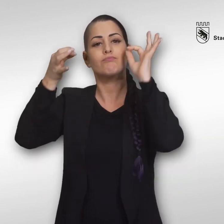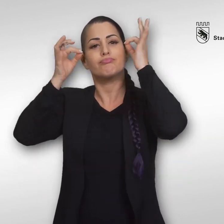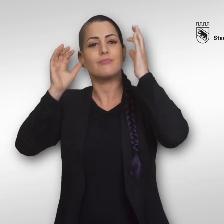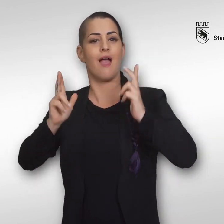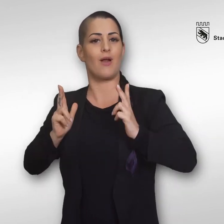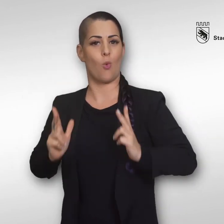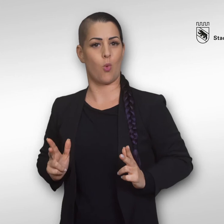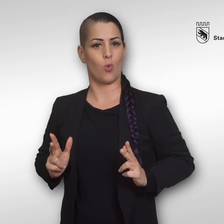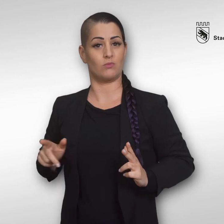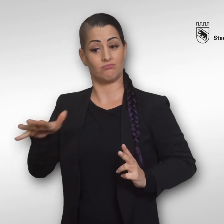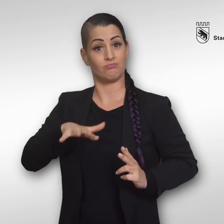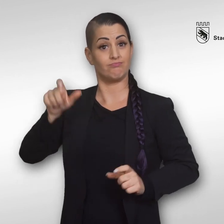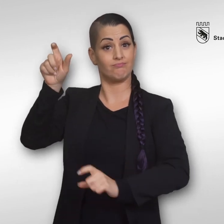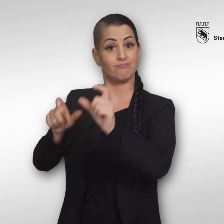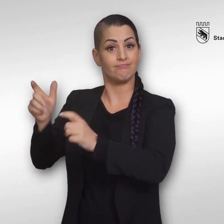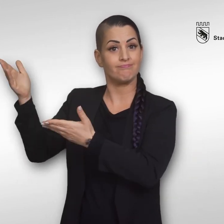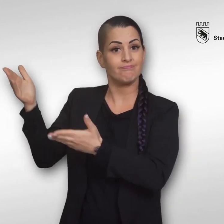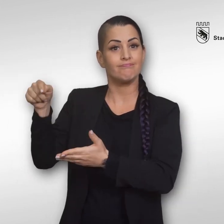der auch von auswärtigen Gästen geschätzt wird.